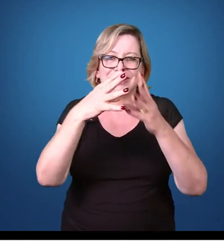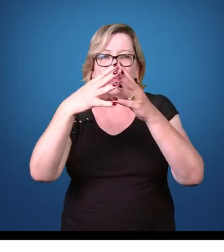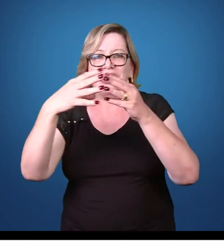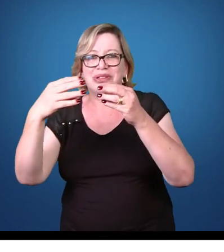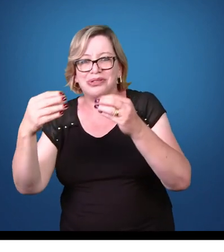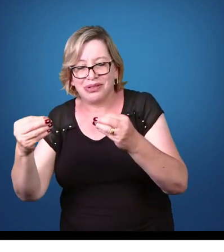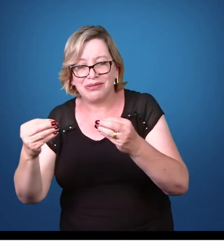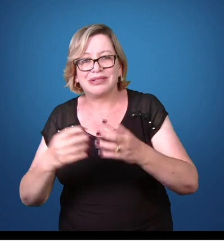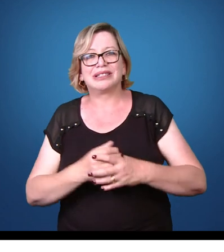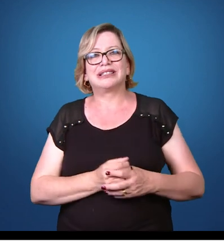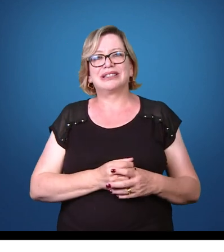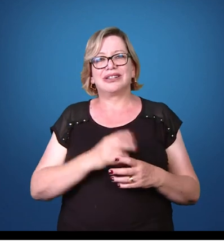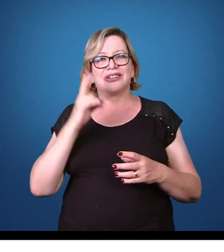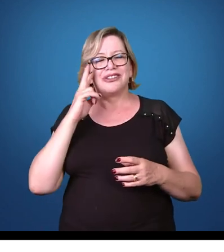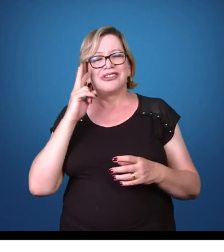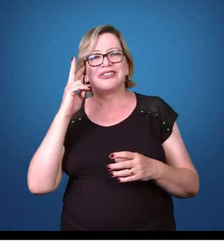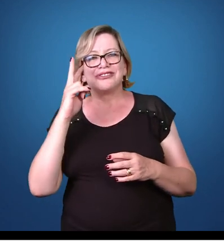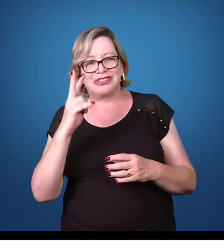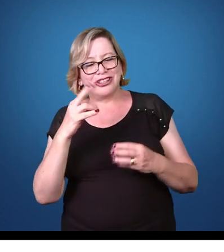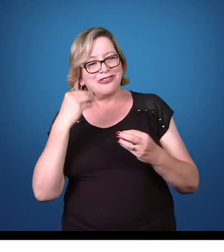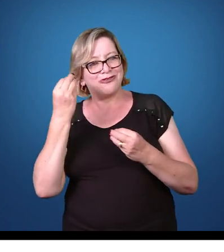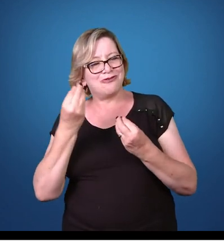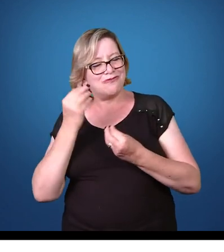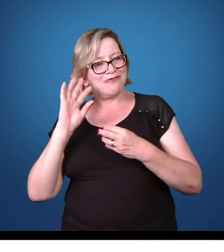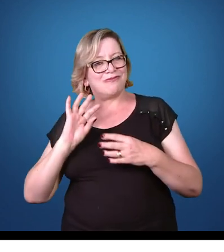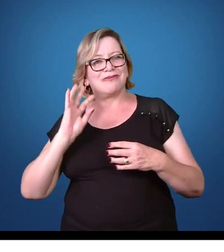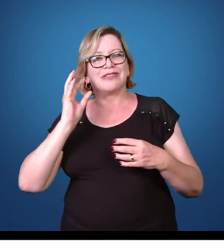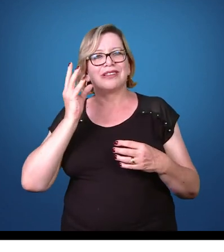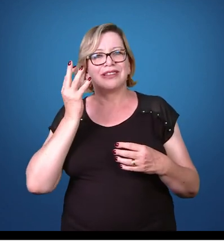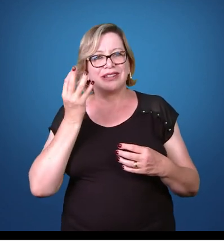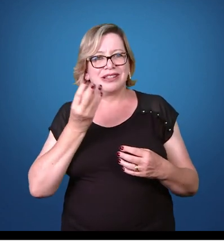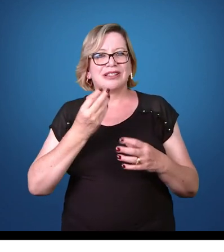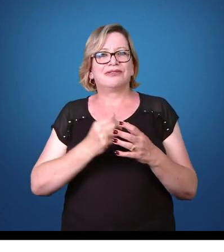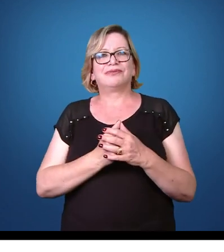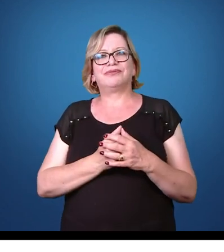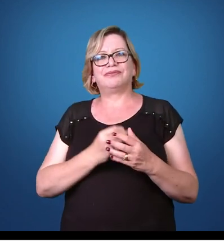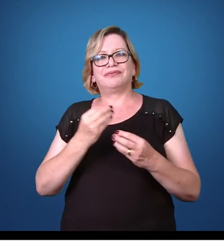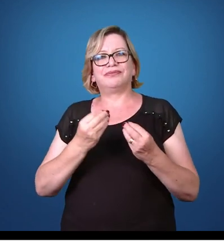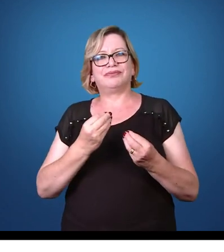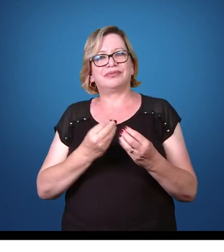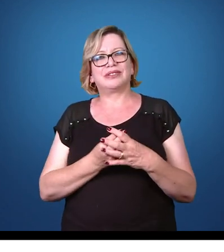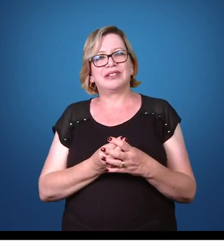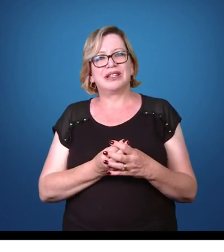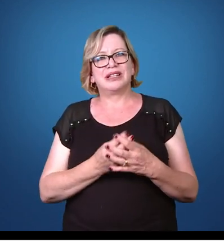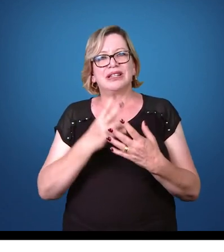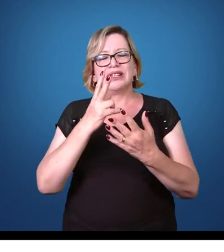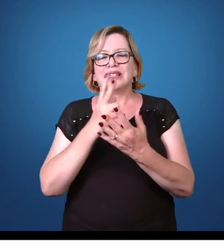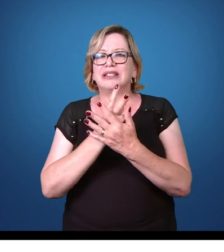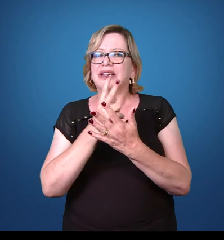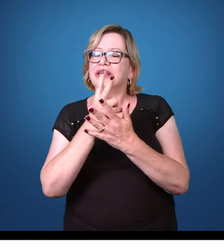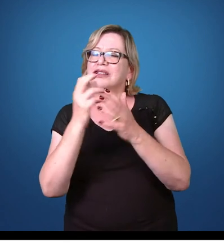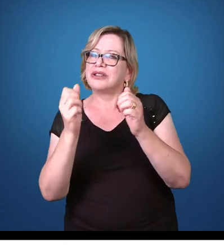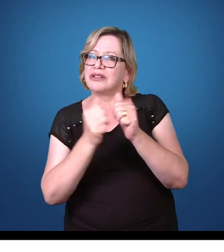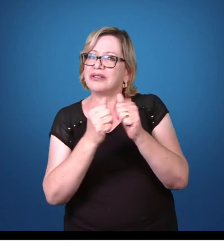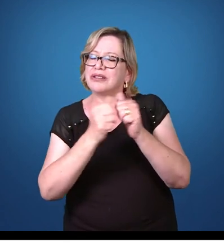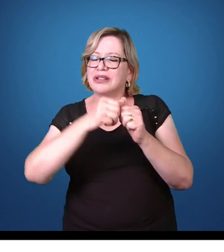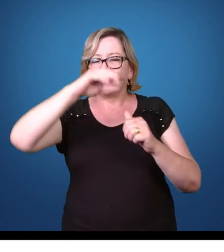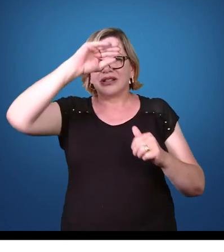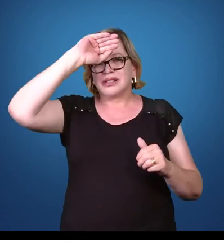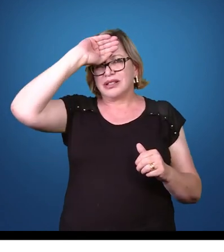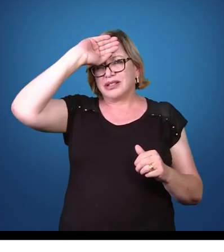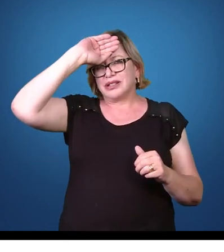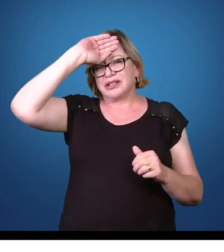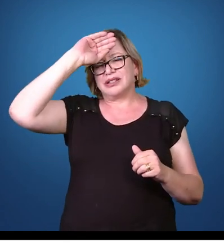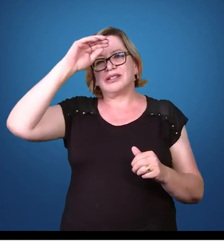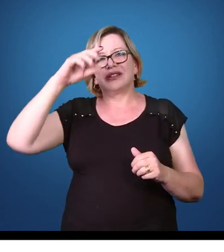a pessoa vai apresentar esse acesso malário, essas febres muito altas. Junto com essas febres muito